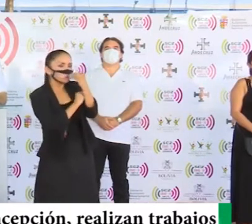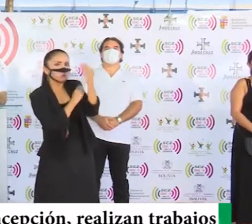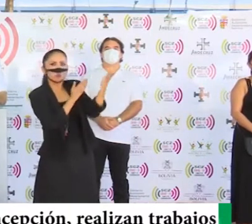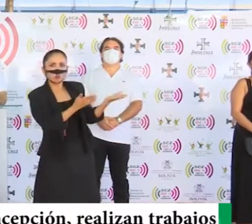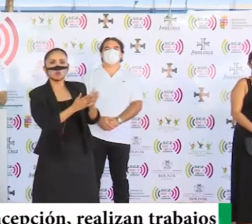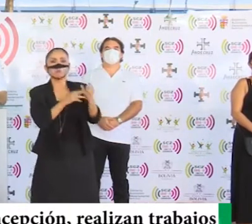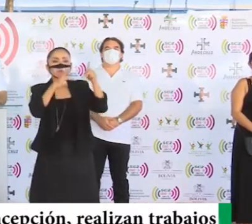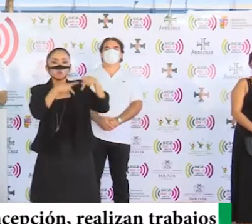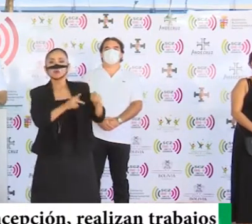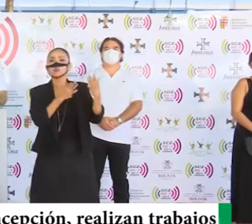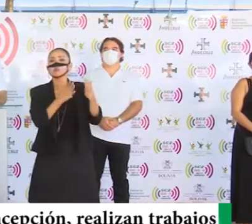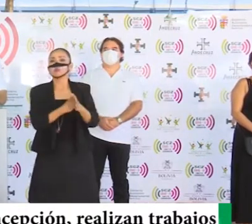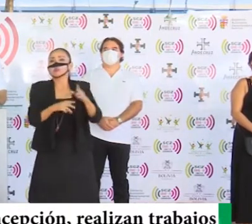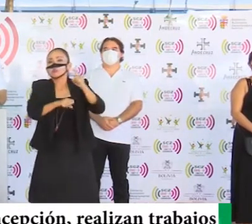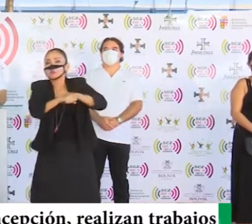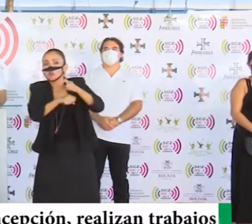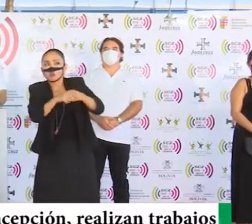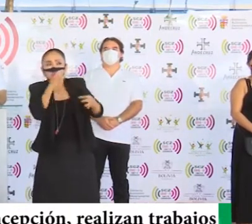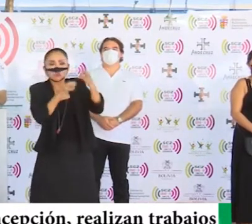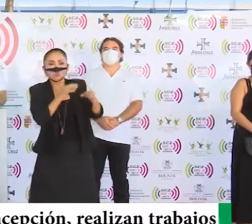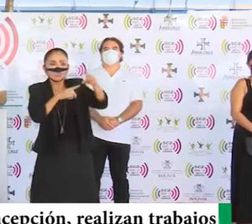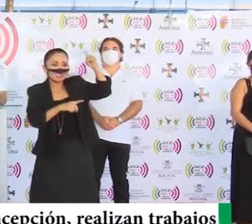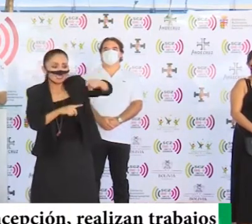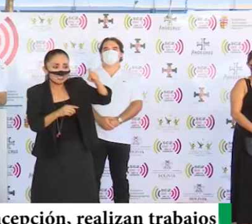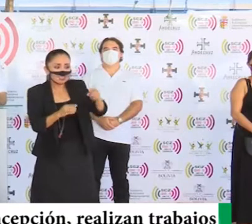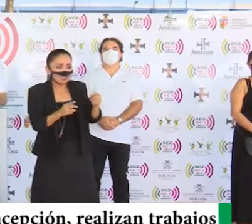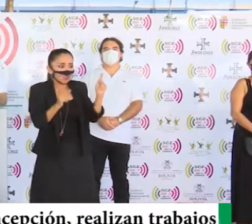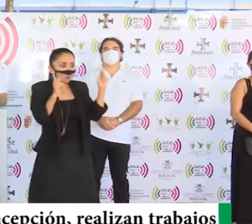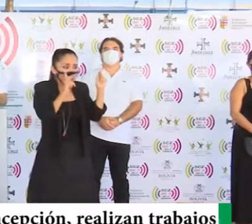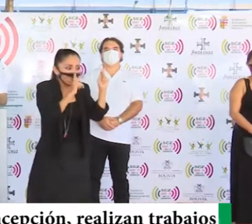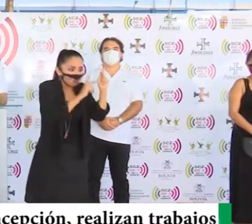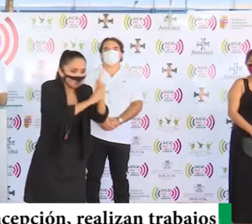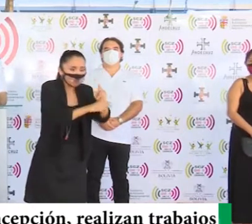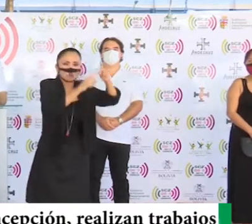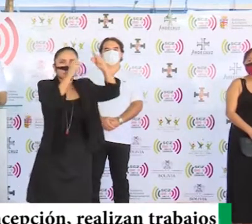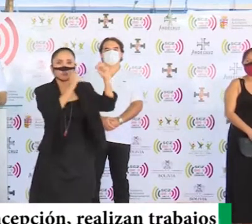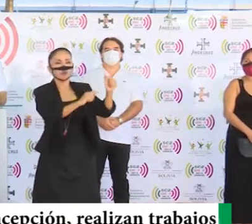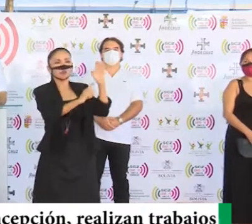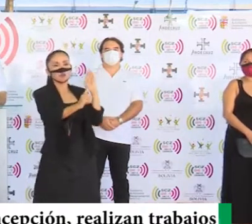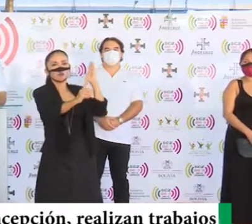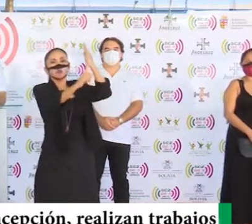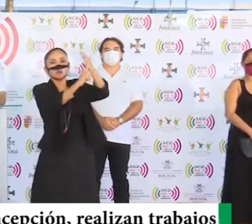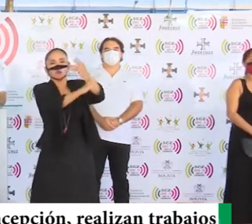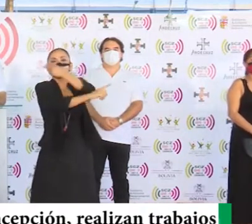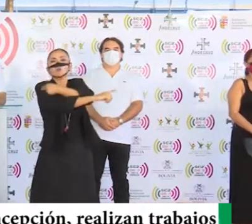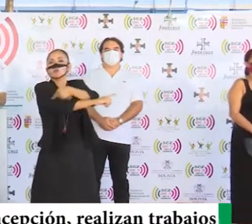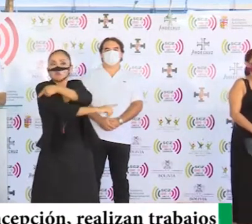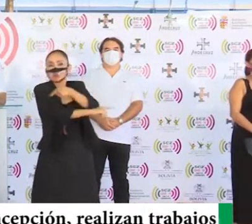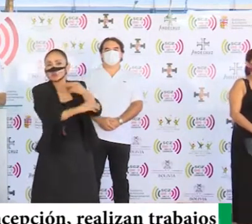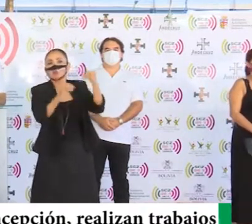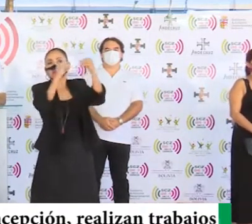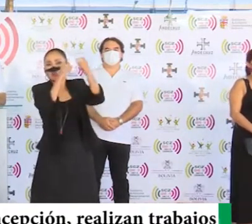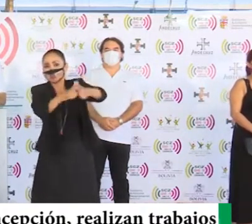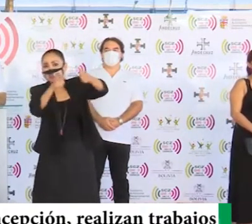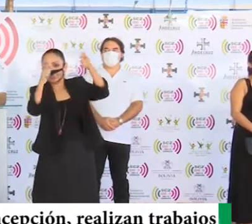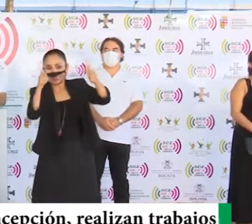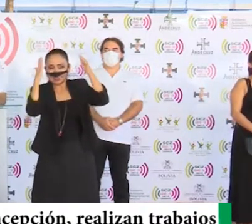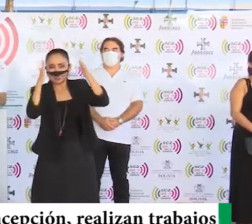y que nos permite en el momento en el que tengamos necesidades de más atención, de complejidad, pasarnos a un nuevo lugar o a un hospital.